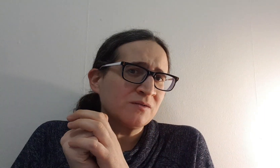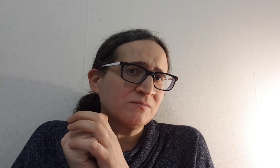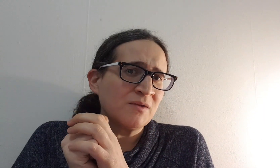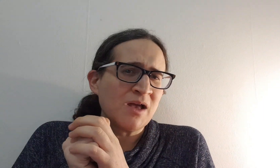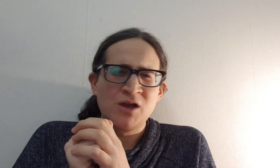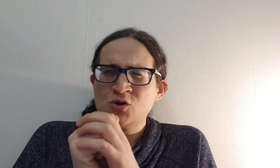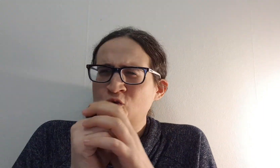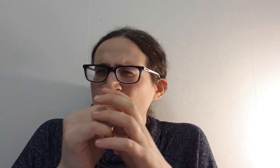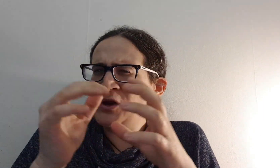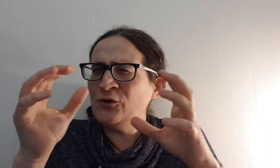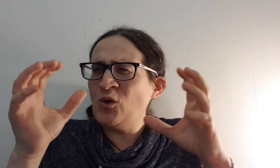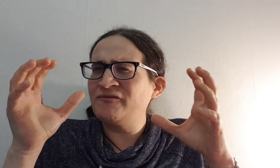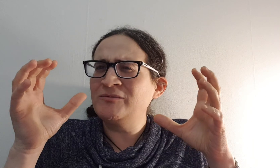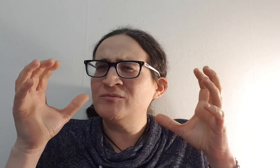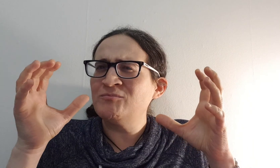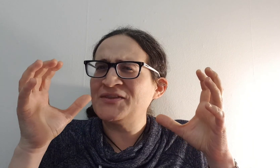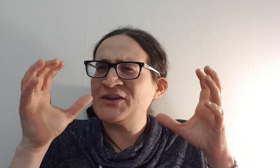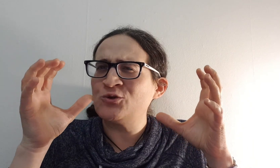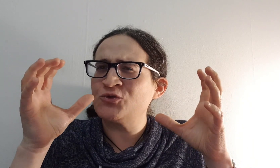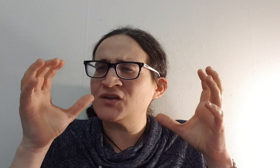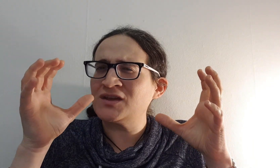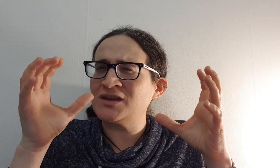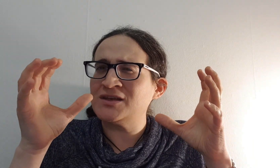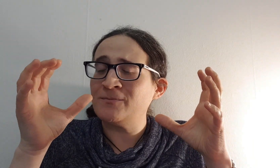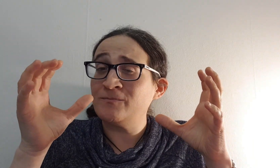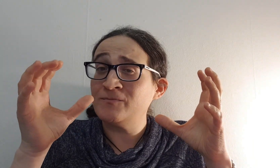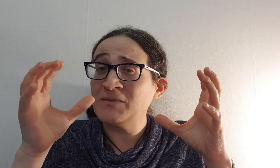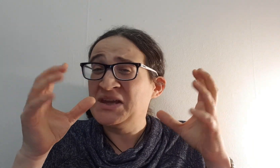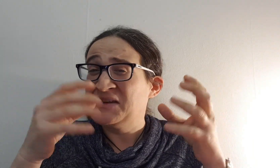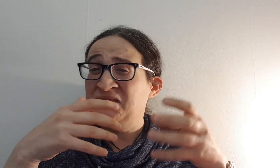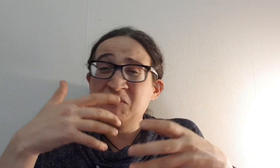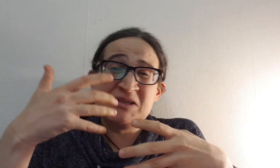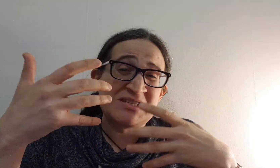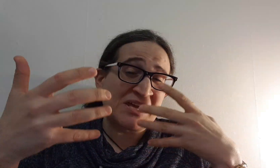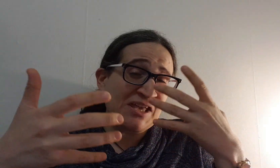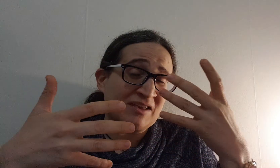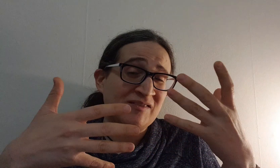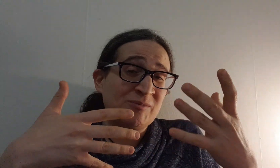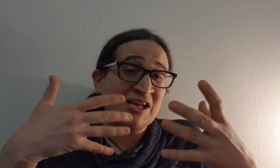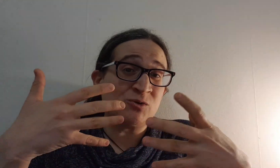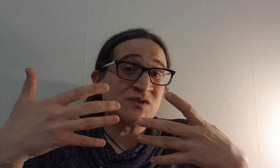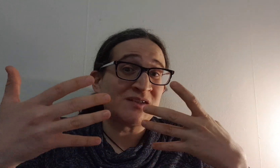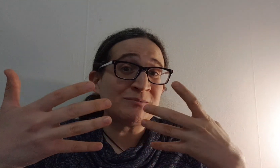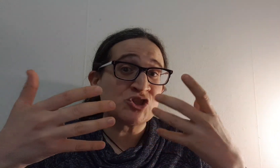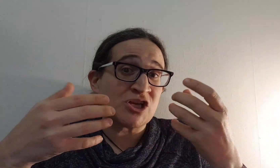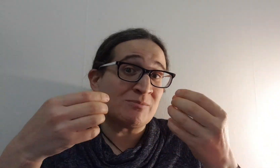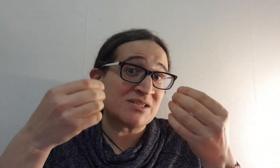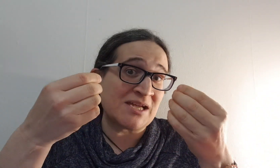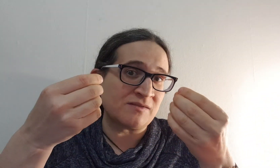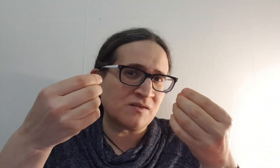כולנו אוהבים מתנות חינם ואם נצטרך ואם אנחנו צריכים לשלם קצת